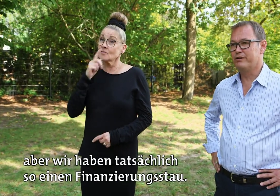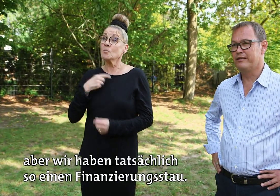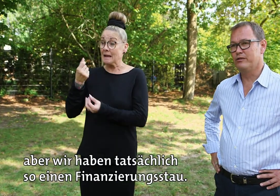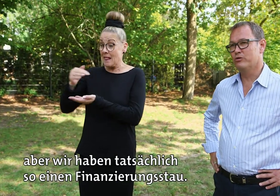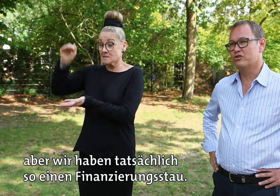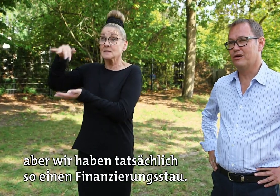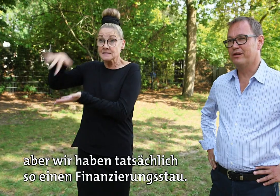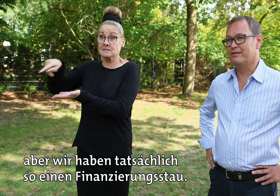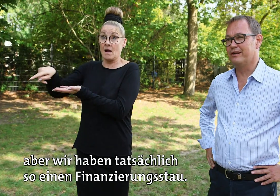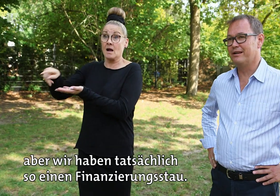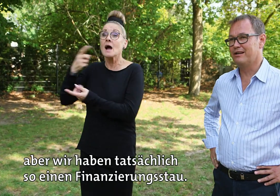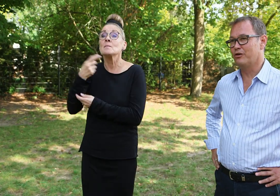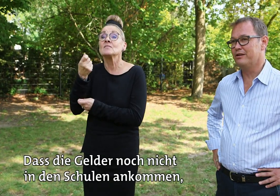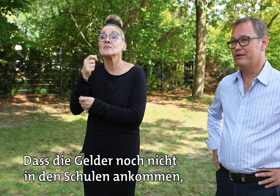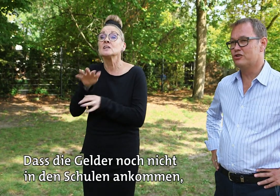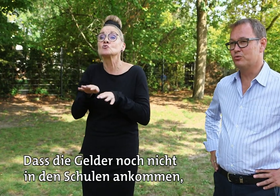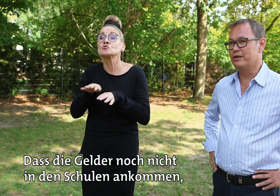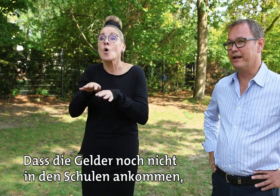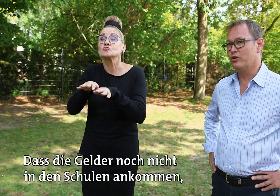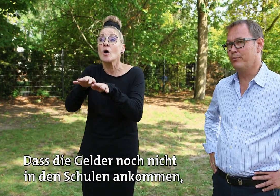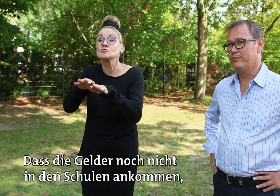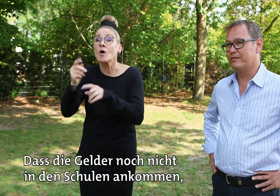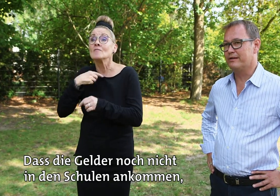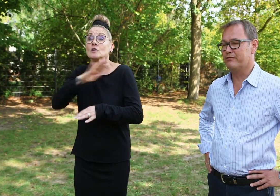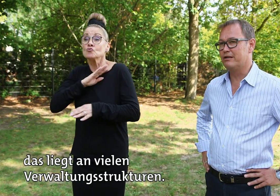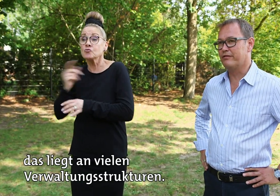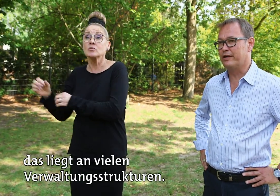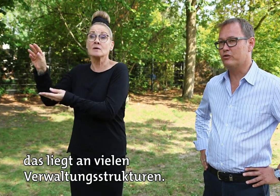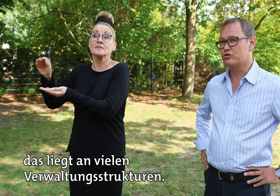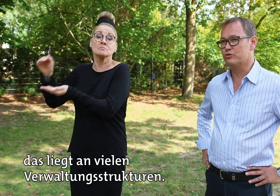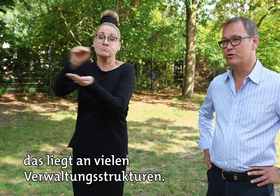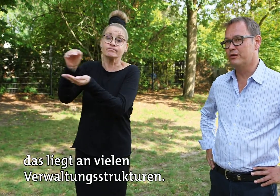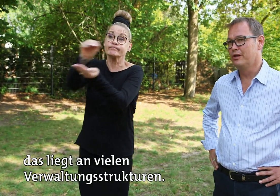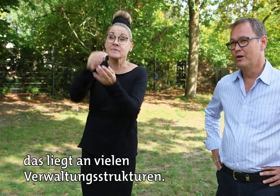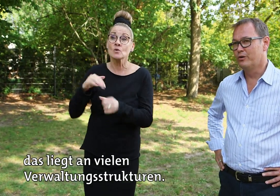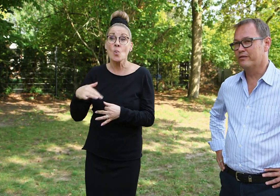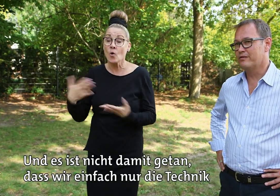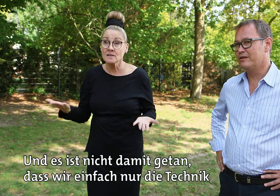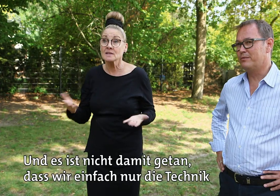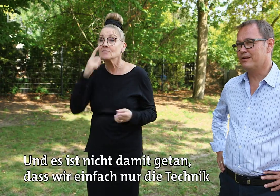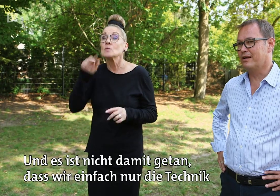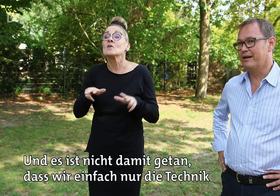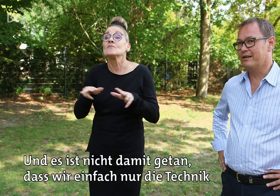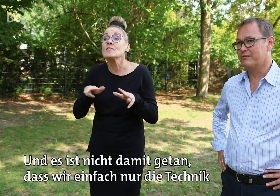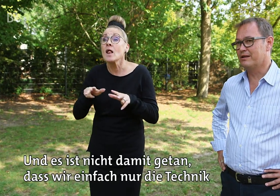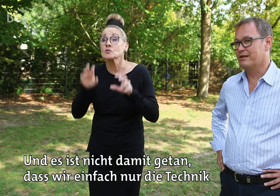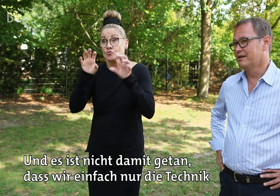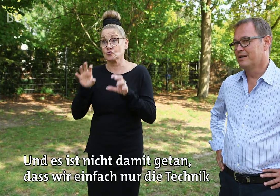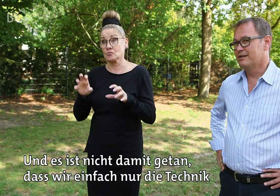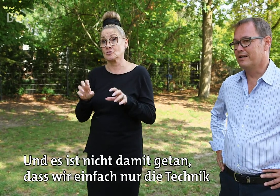Finanzierungsstau, dass die Gelder noch nicht in den Schulen ankommen. Das liegt an vielen Verwaltungsstrukturen und es ist nicht damit getan, dass wir dann